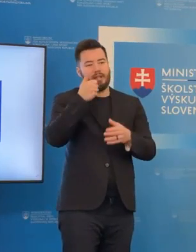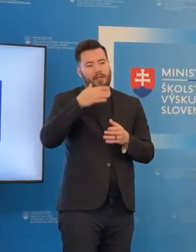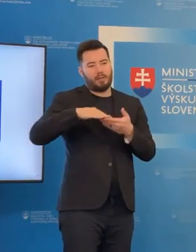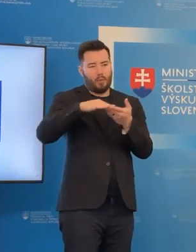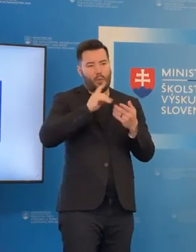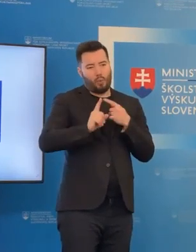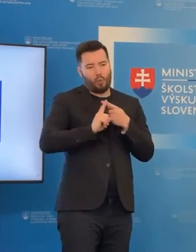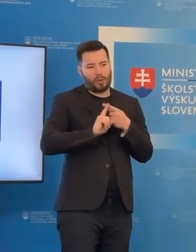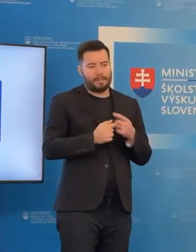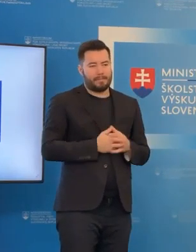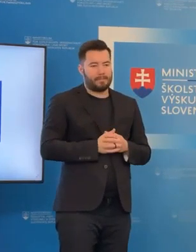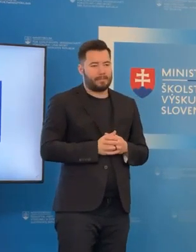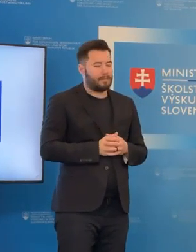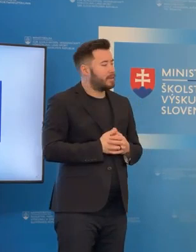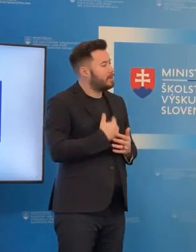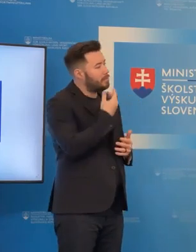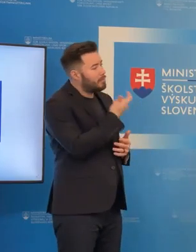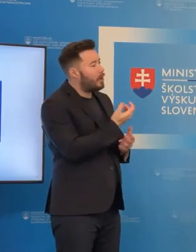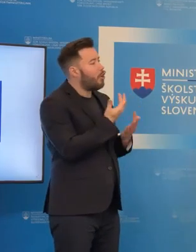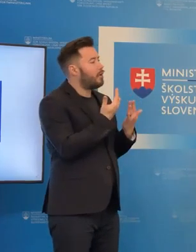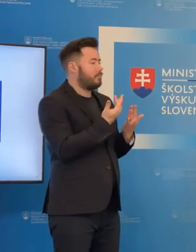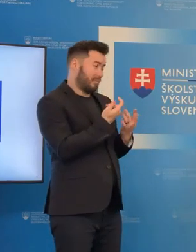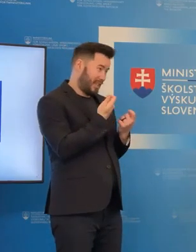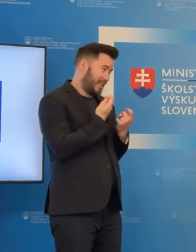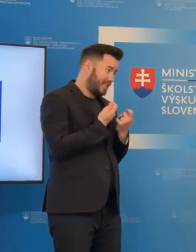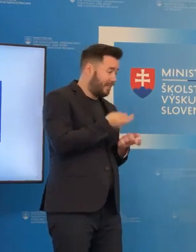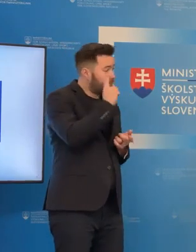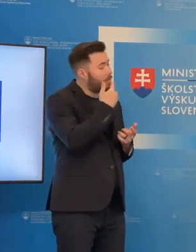Dá sa teda povedať možno, koľko z takýchto kurzov už existuje? Prepáčte, ešte raz.